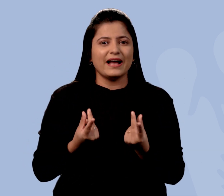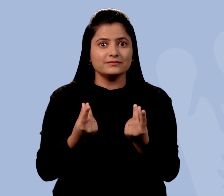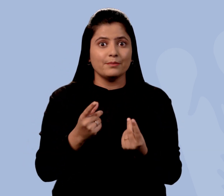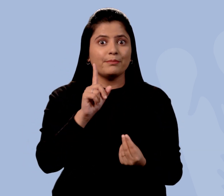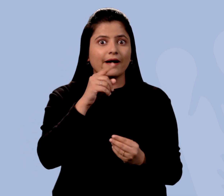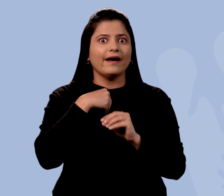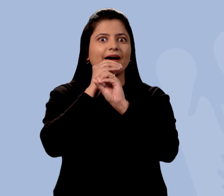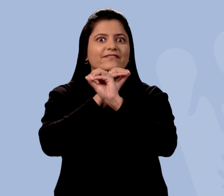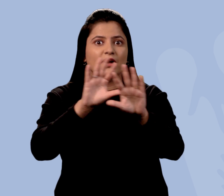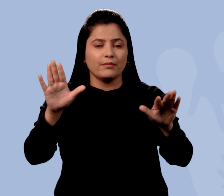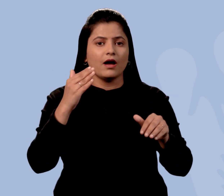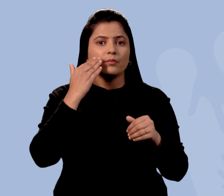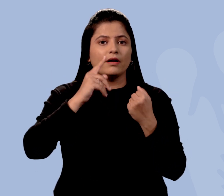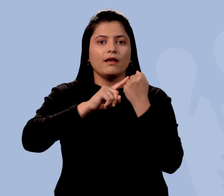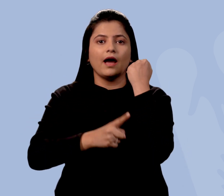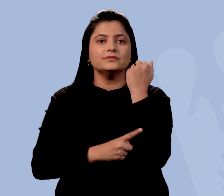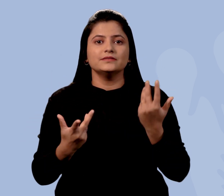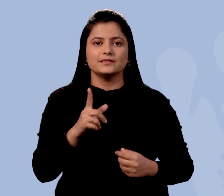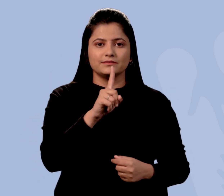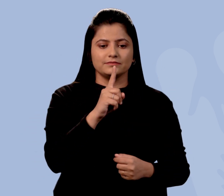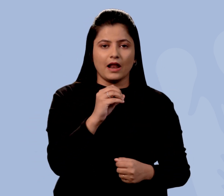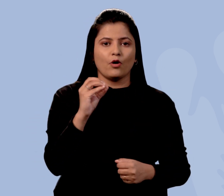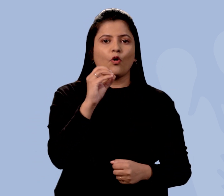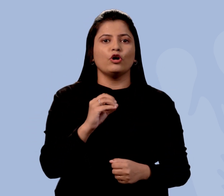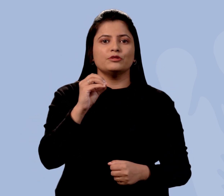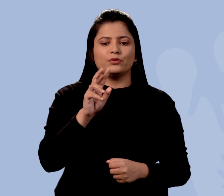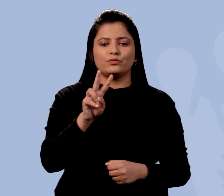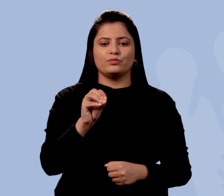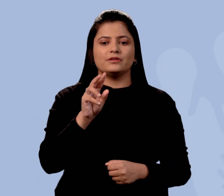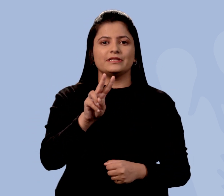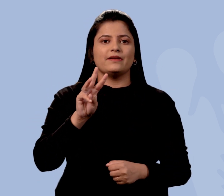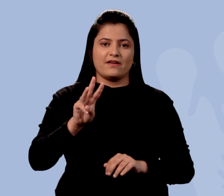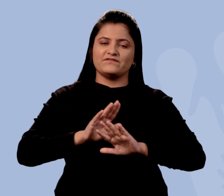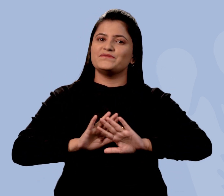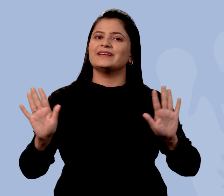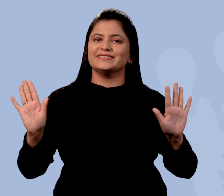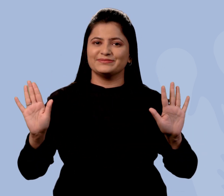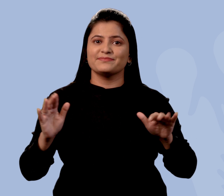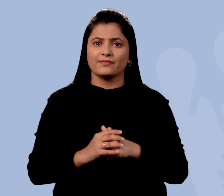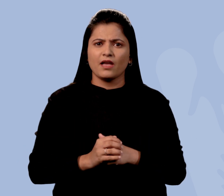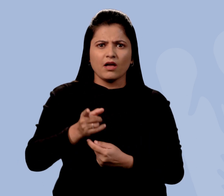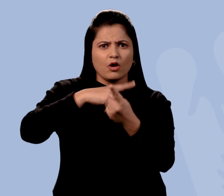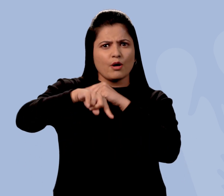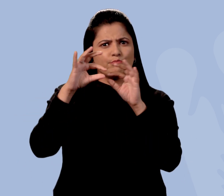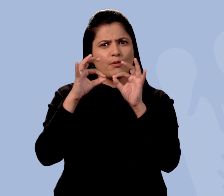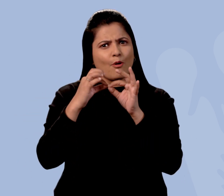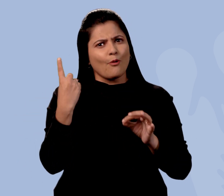करे। याद रखे। अपलाई करने की आखरी तारिक 10 अक्टूबर 2023 है। मुंबई स्थित